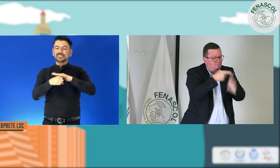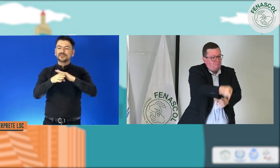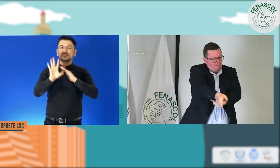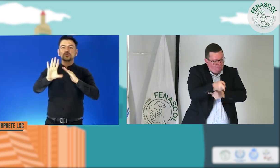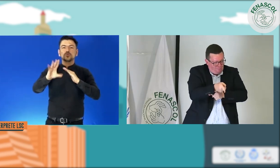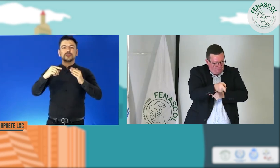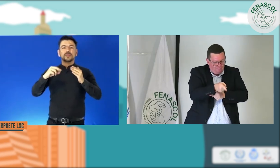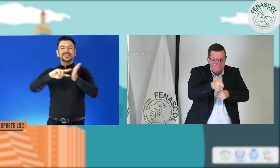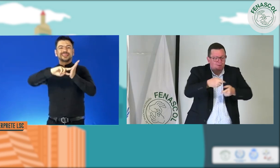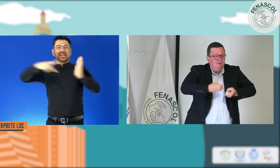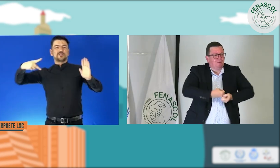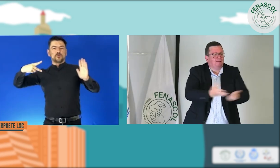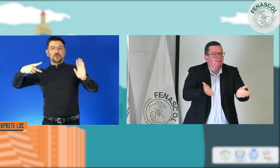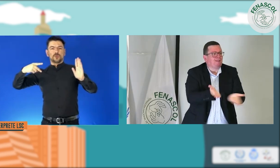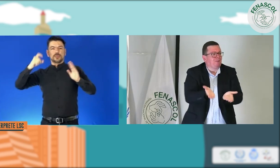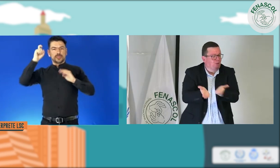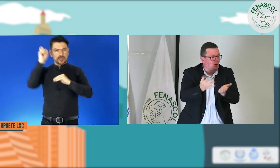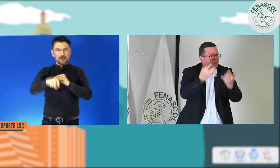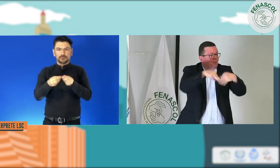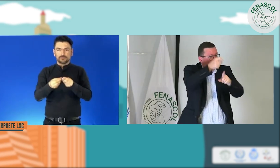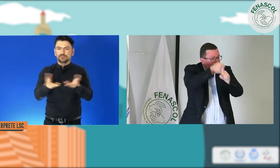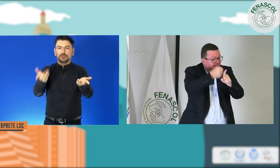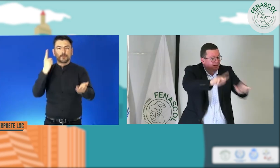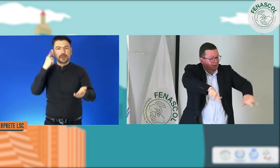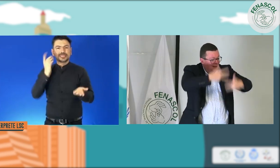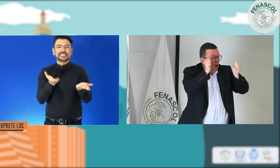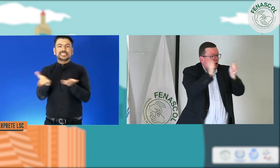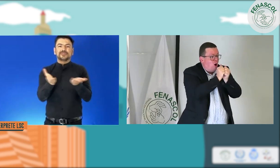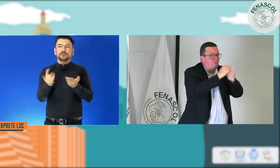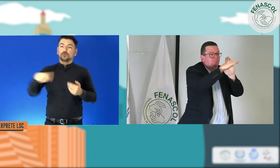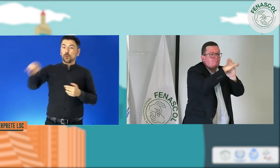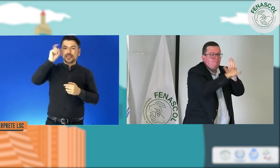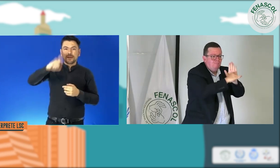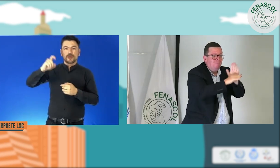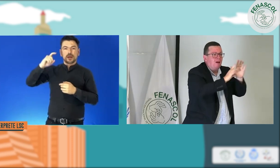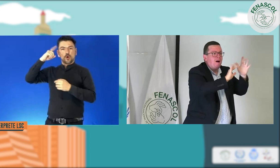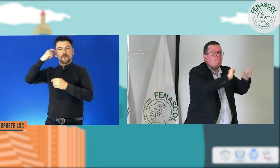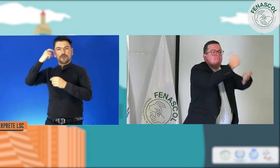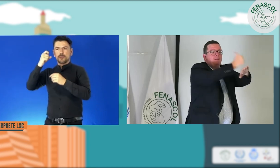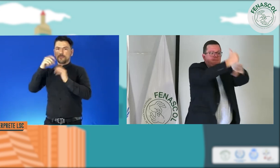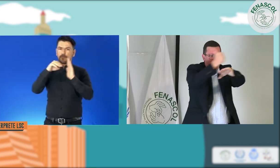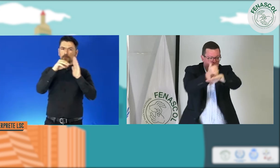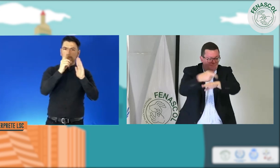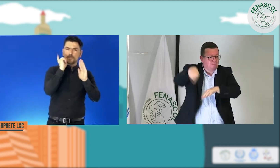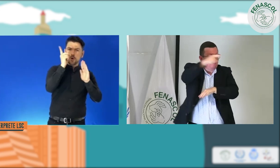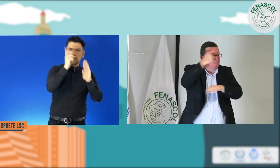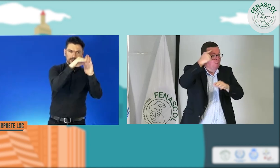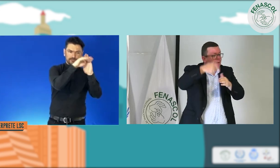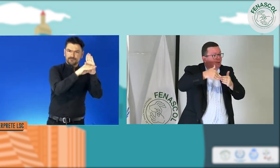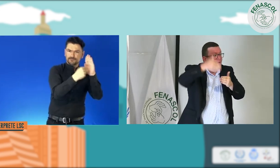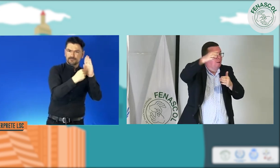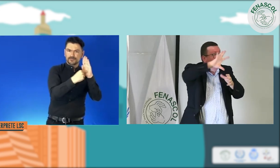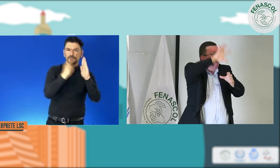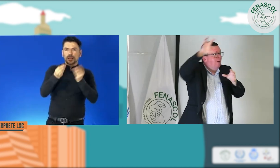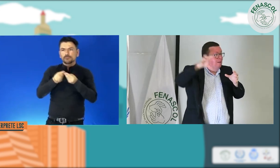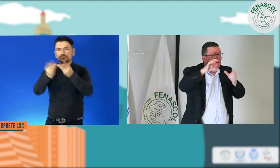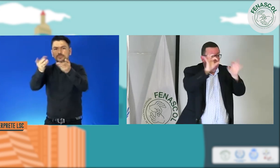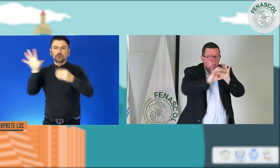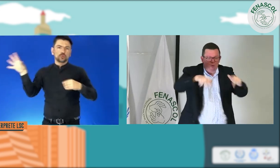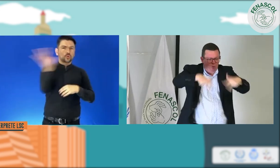obviamente se ata a la accesibilidad en cuanto a la tecnología también. Entonces, esto nos llama a la acción, a